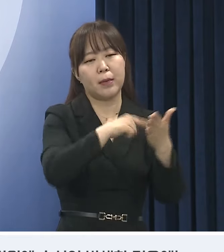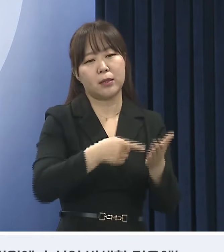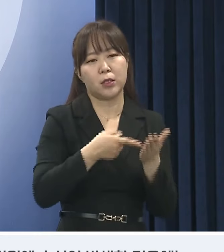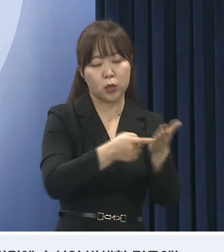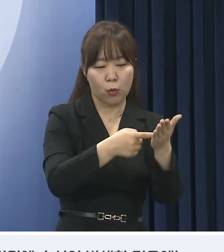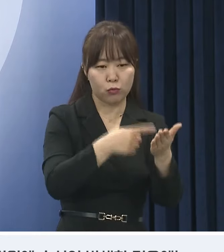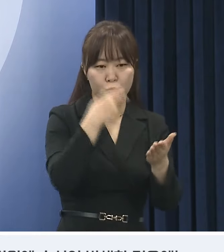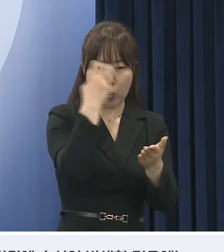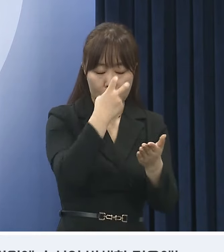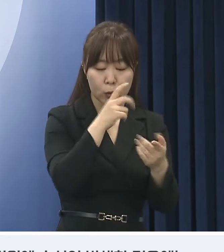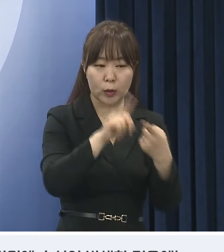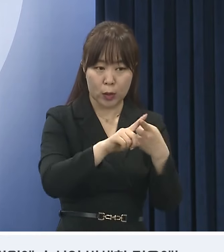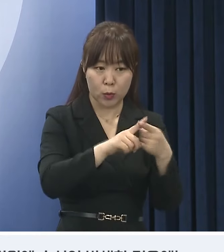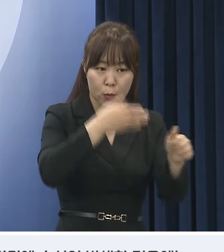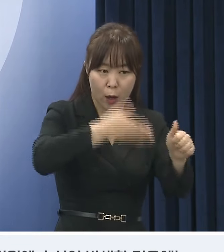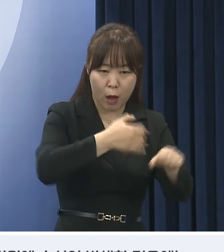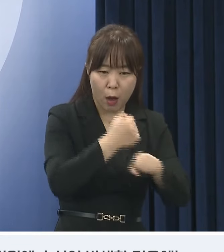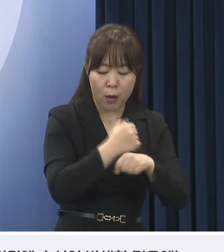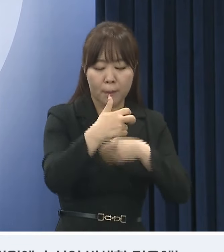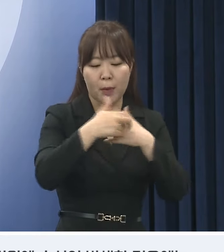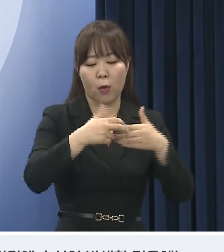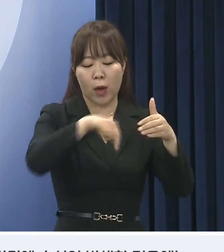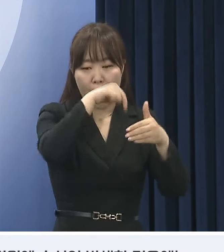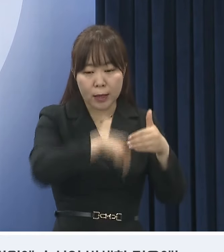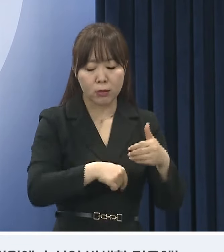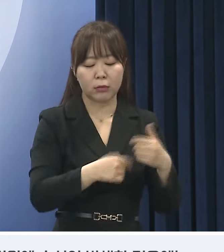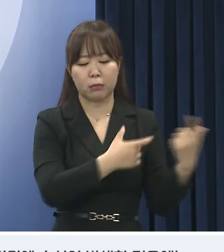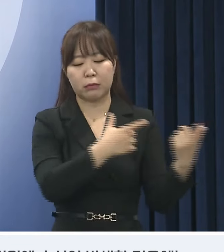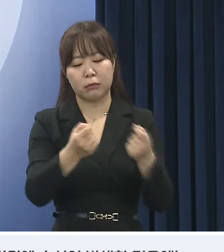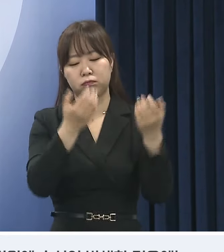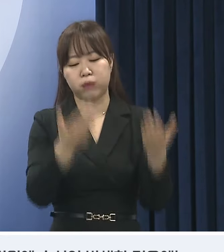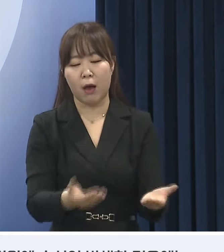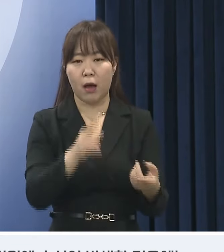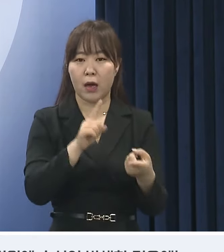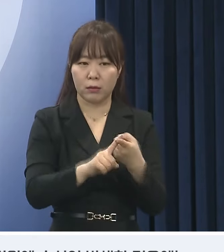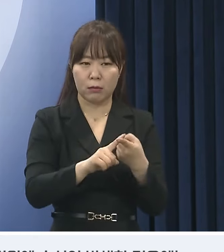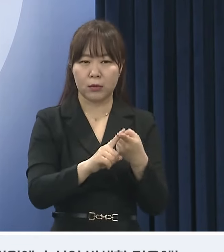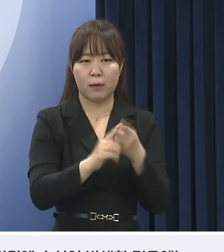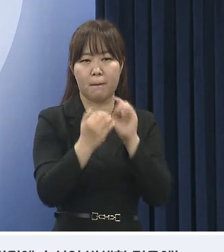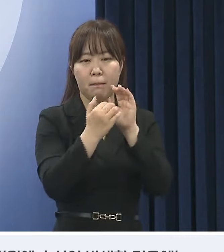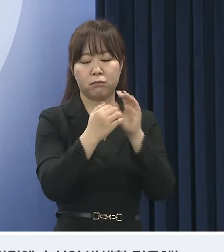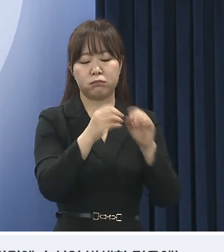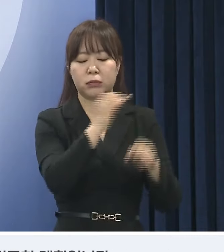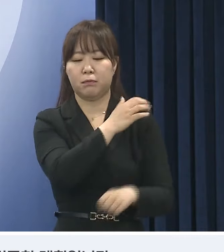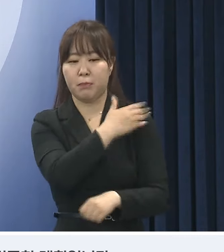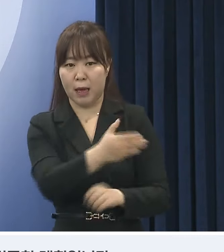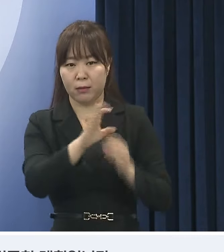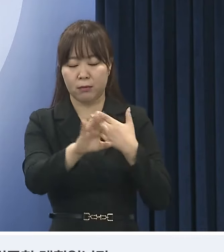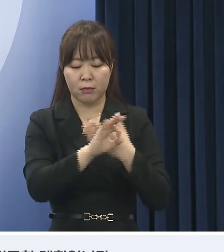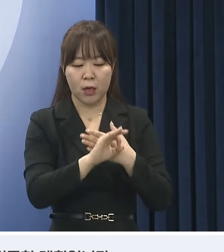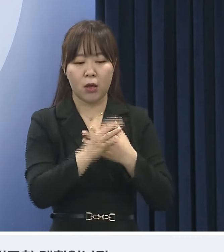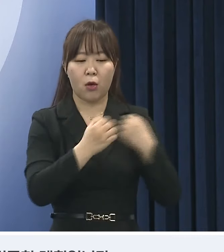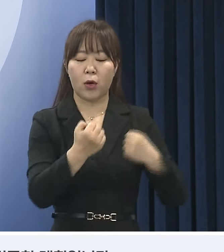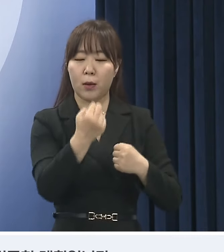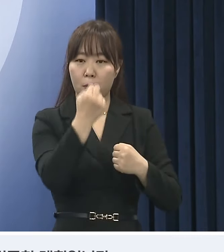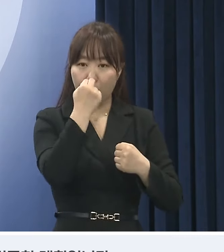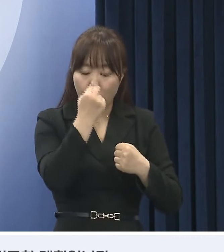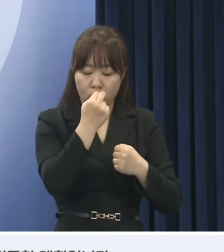청구 검토를 요청하고 병원에서 집단 진료 거부 상황을 방치할 경우 건강보험